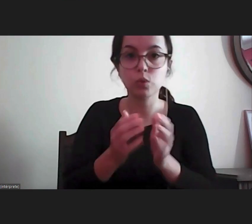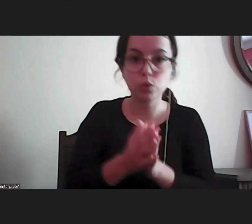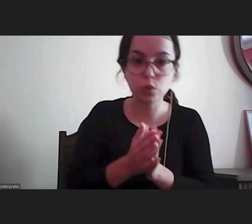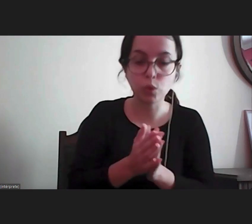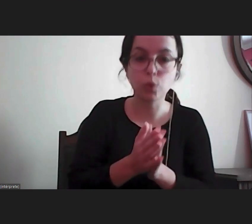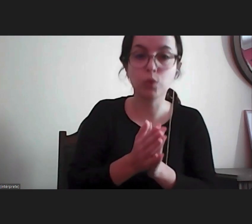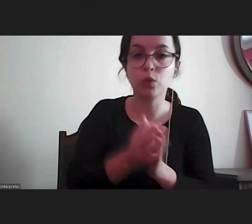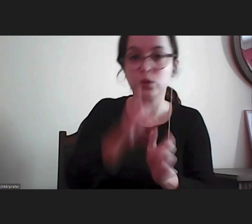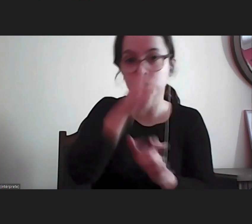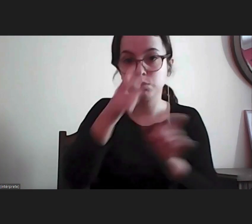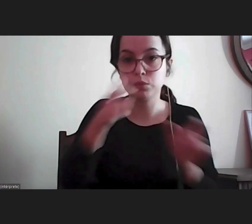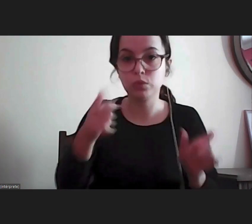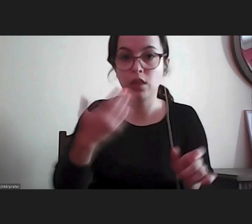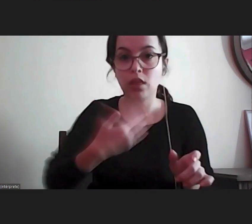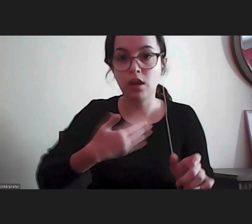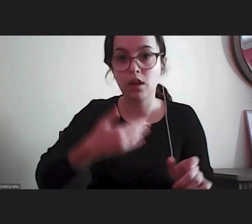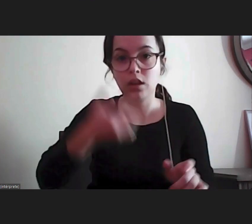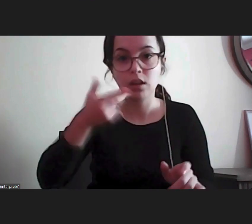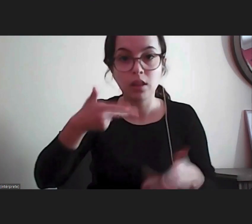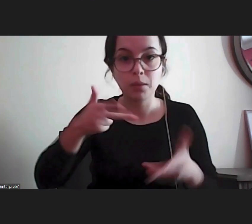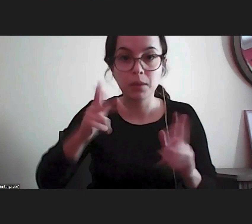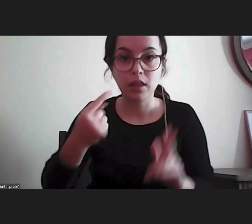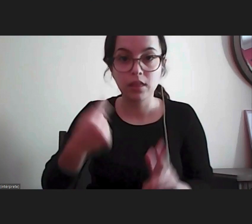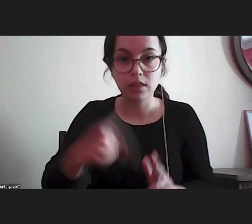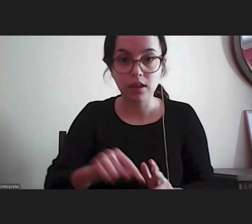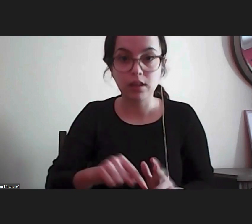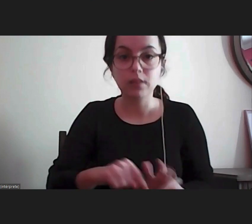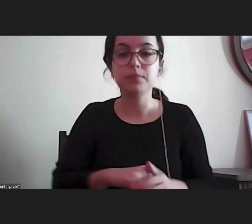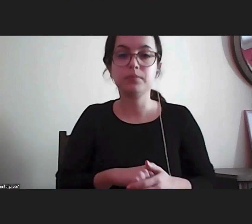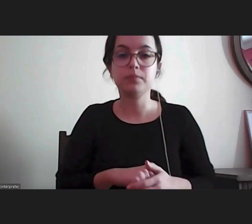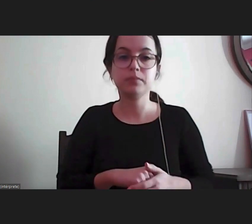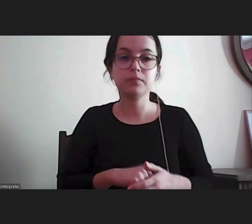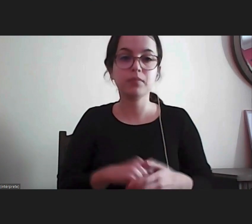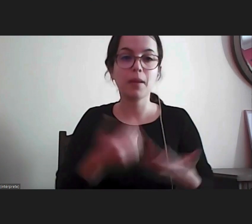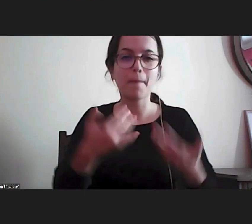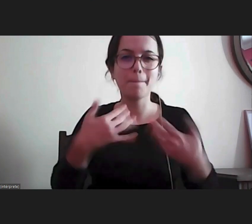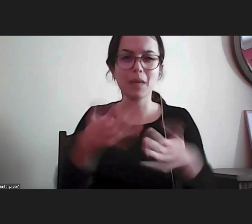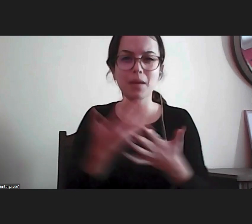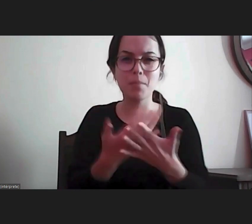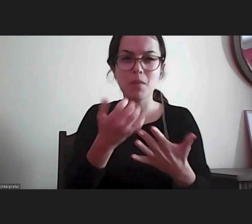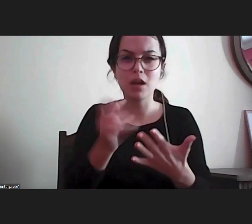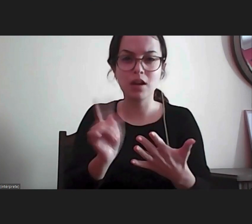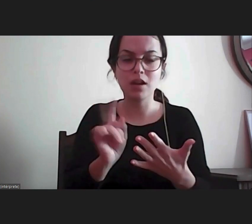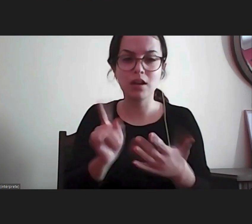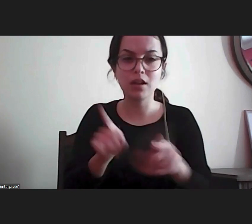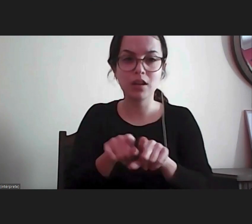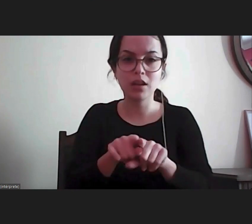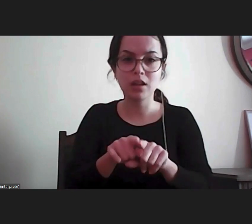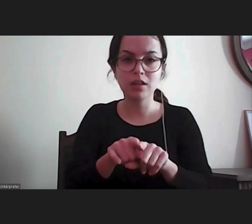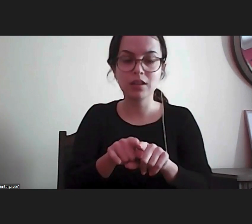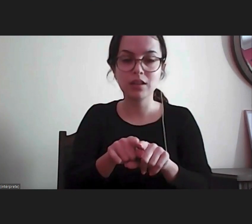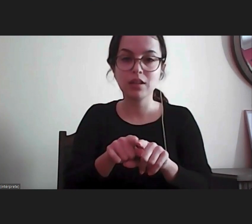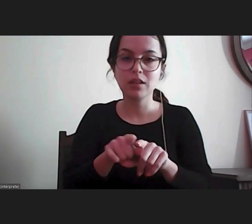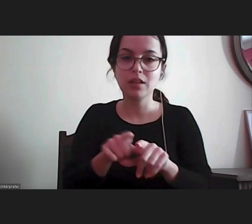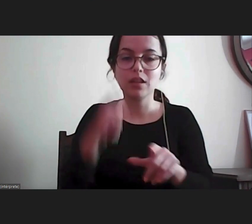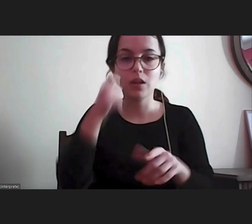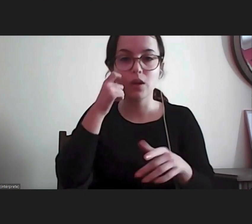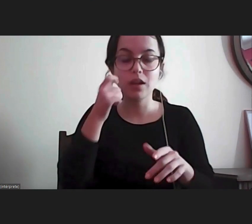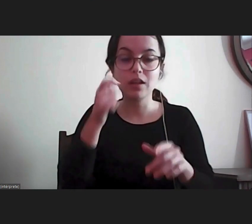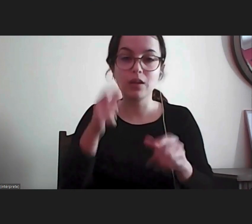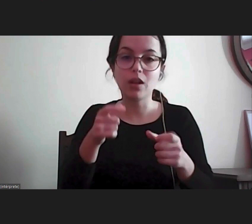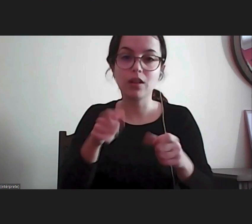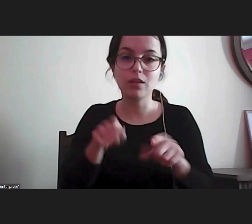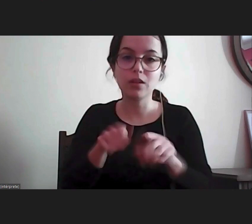liberdade não é assim mas não foi tão evidente a questão da contenção química o é a contenção